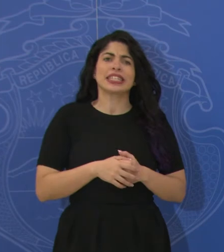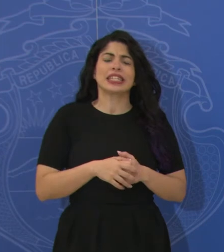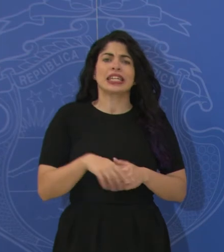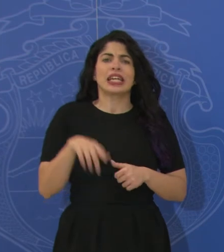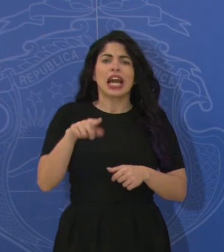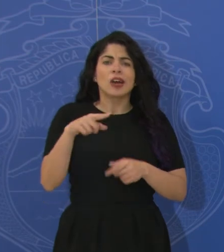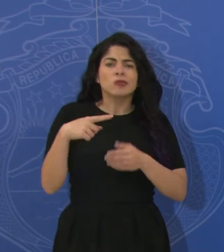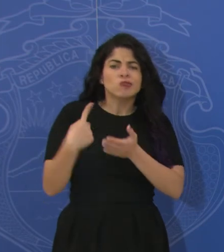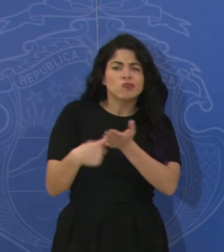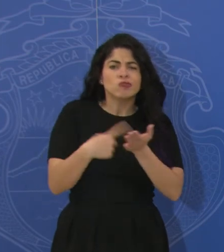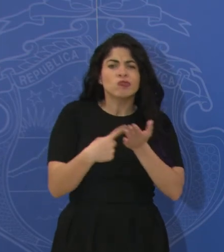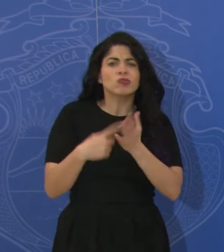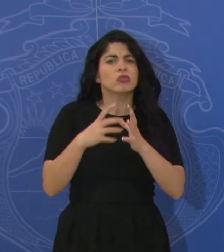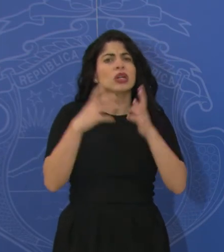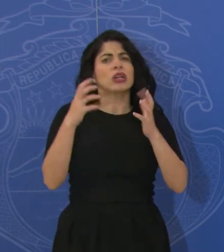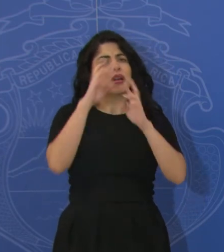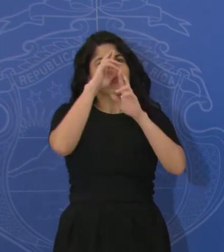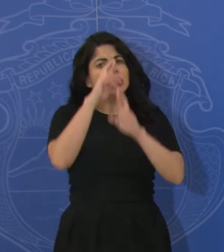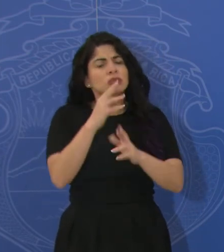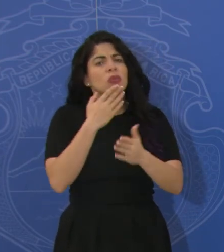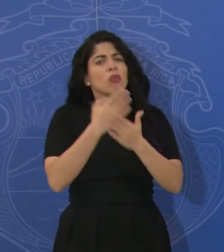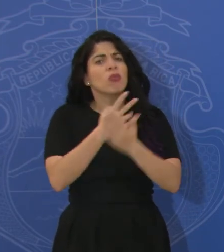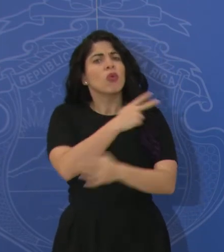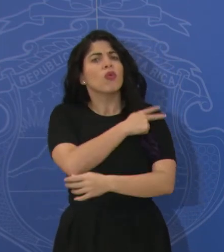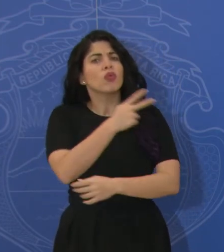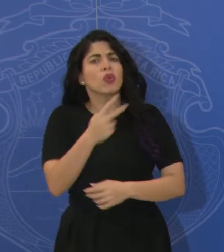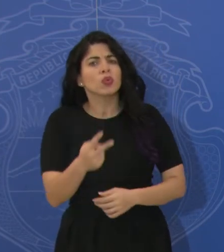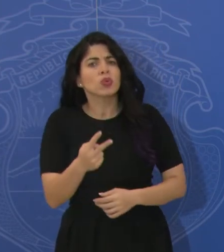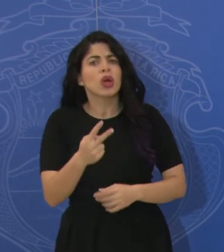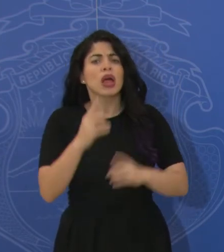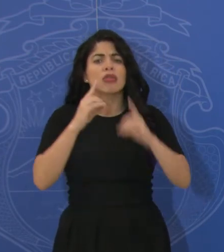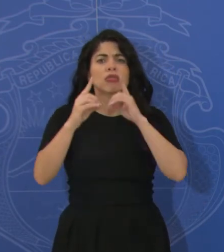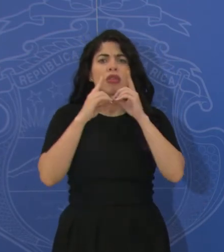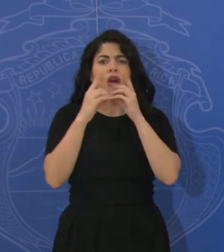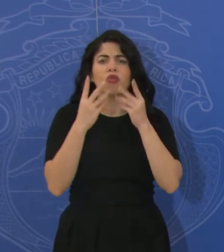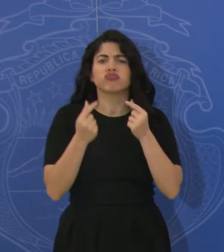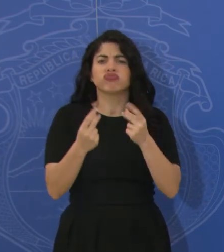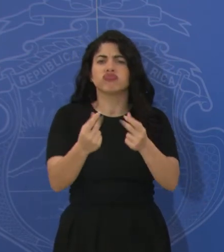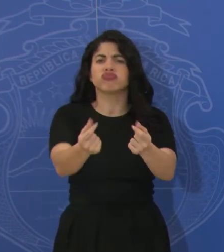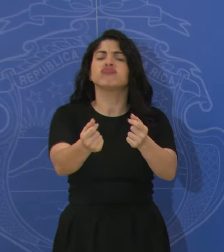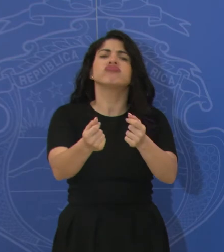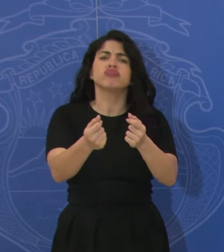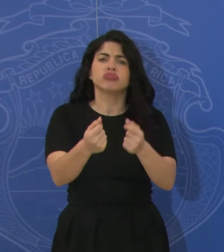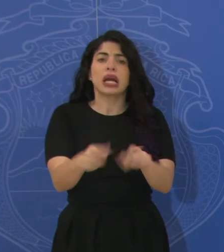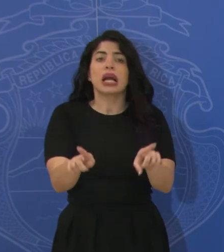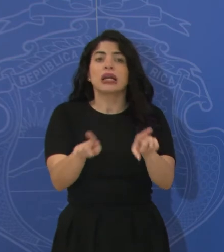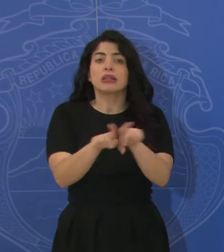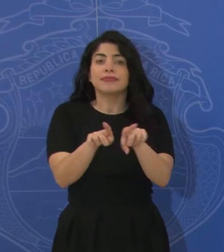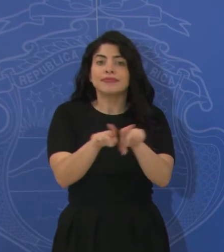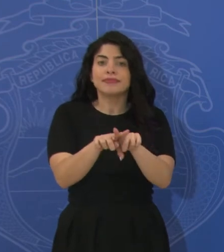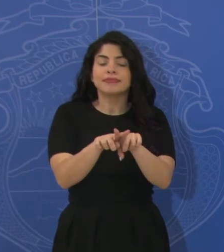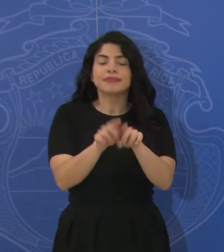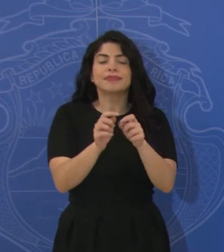donde imperó el respeto, la buena voluntad, el diálogo efectivo y además